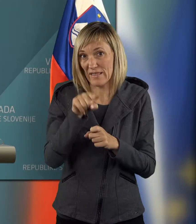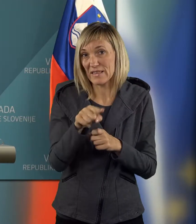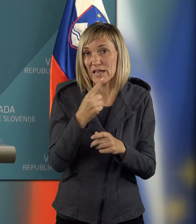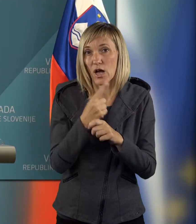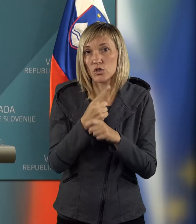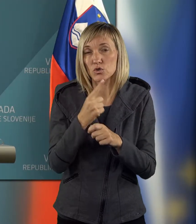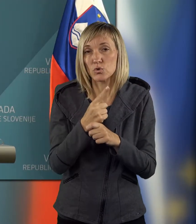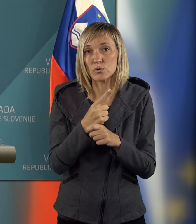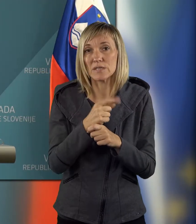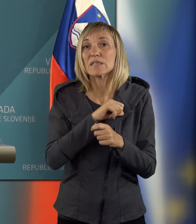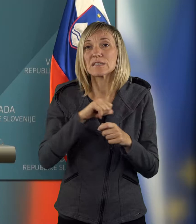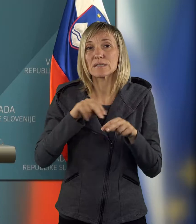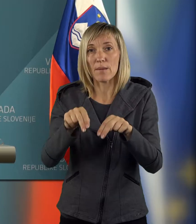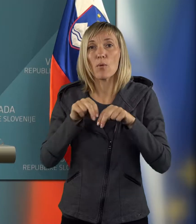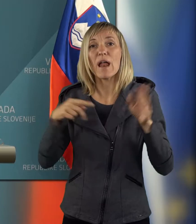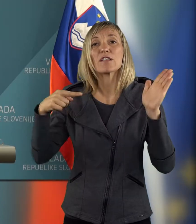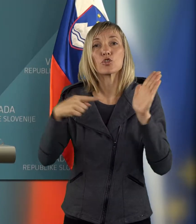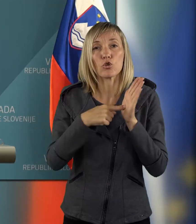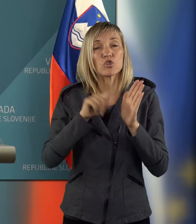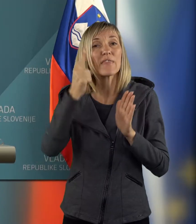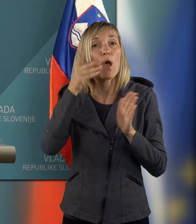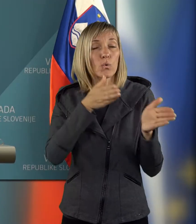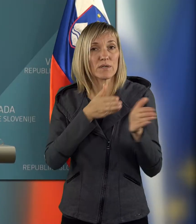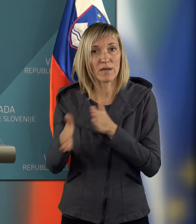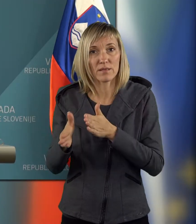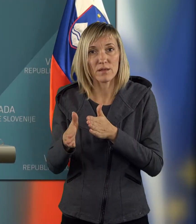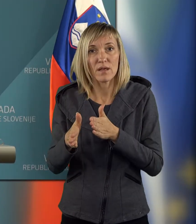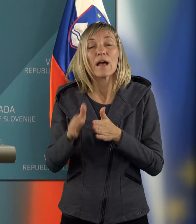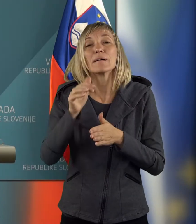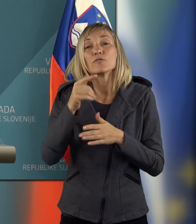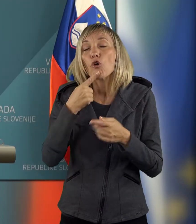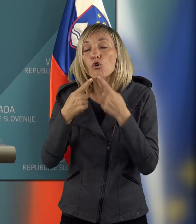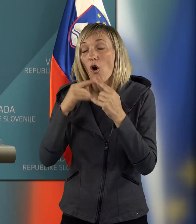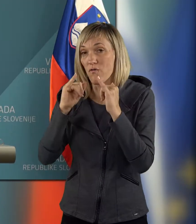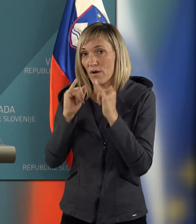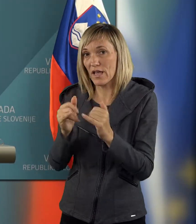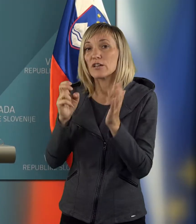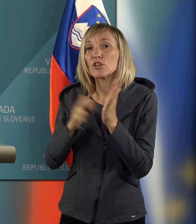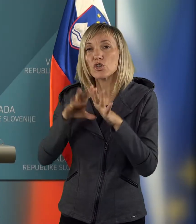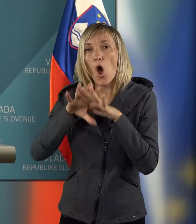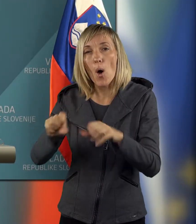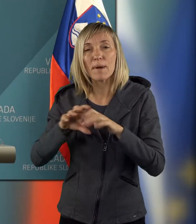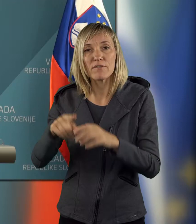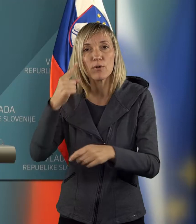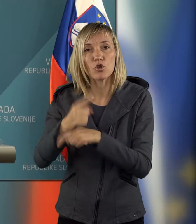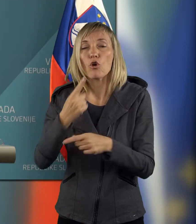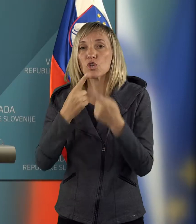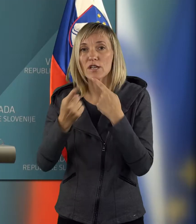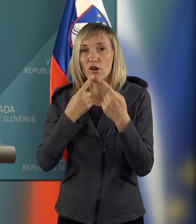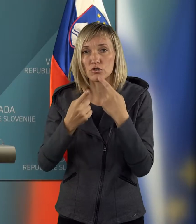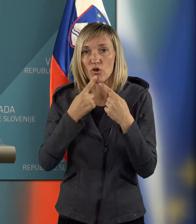se je tudi, sem omaknila to točko znevnega reda, da opravimo še določene